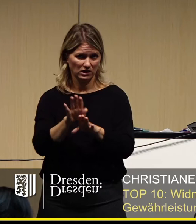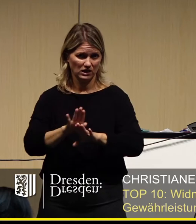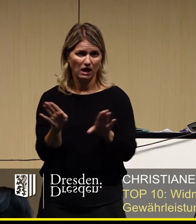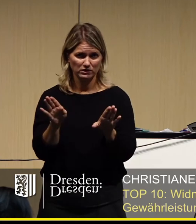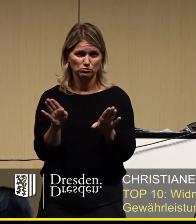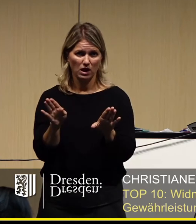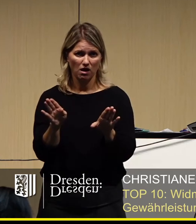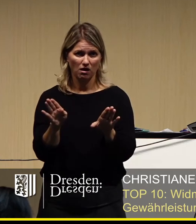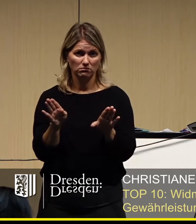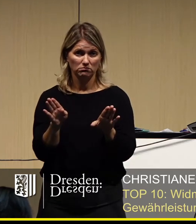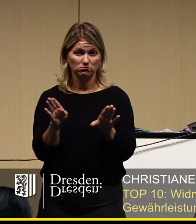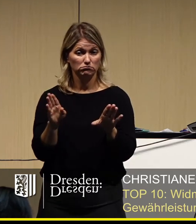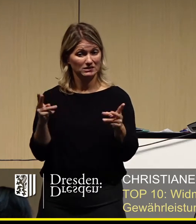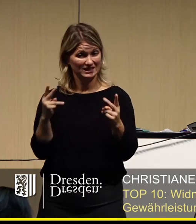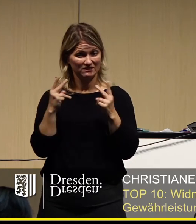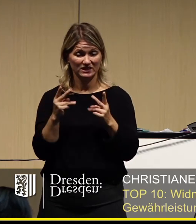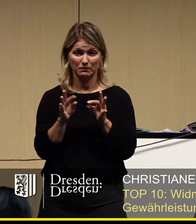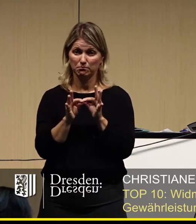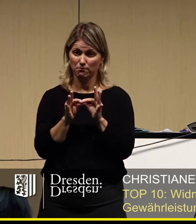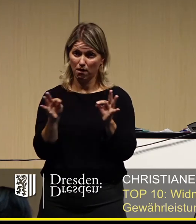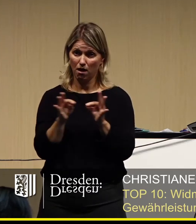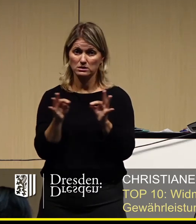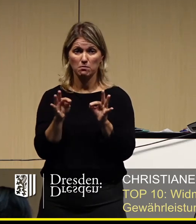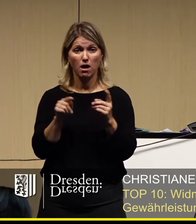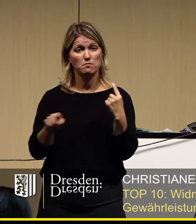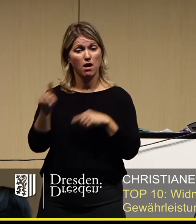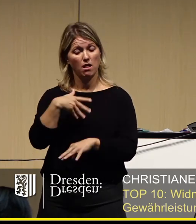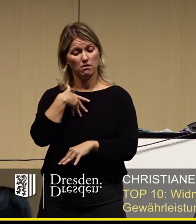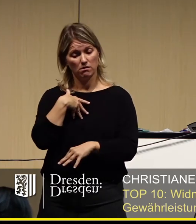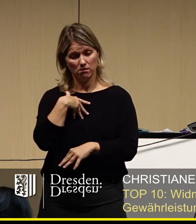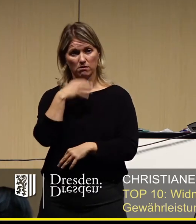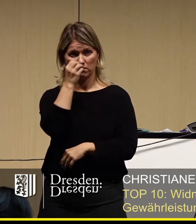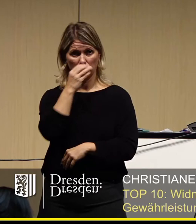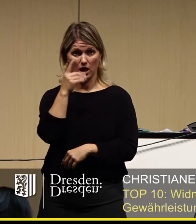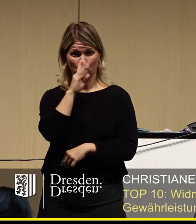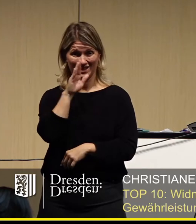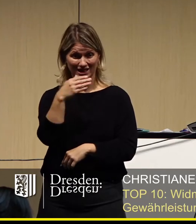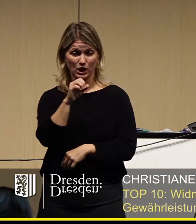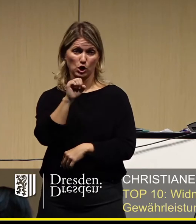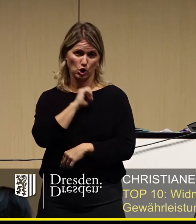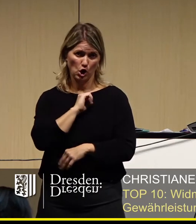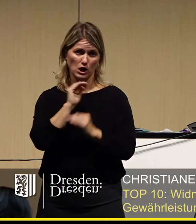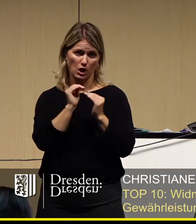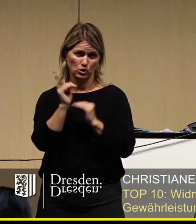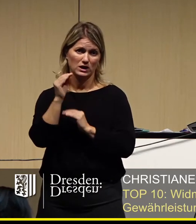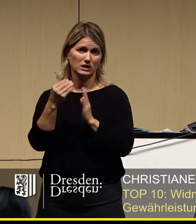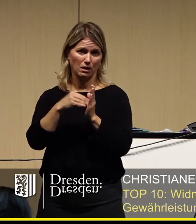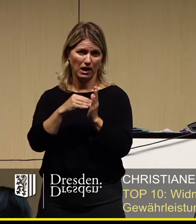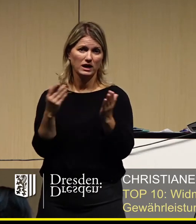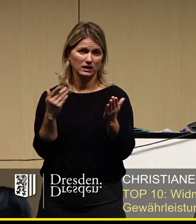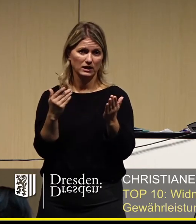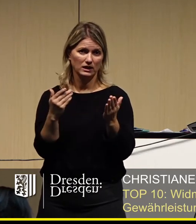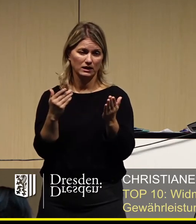ist auch eine richtige Maßnahme, aber es muss uns natürlich klar sein, das ist dann auch noch mal ein Schritt weg von dem, wie es